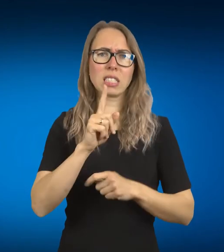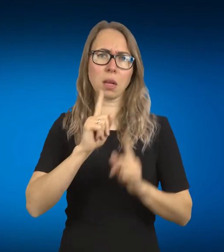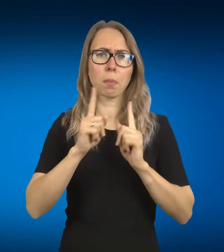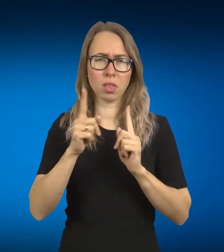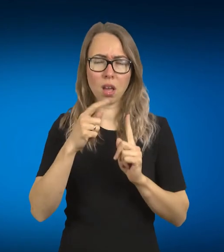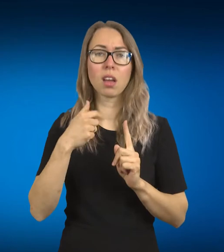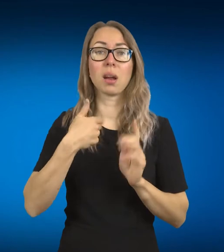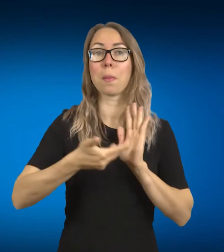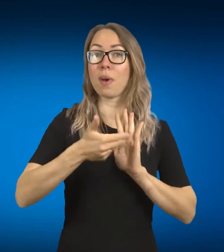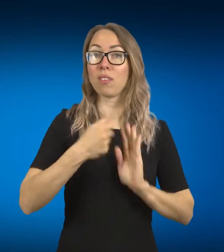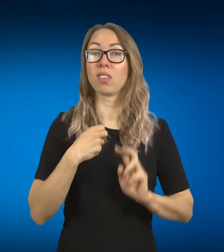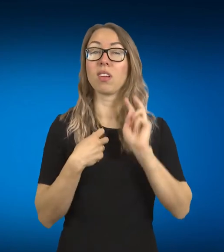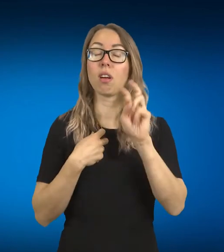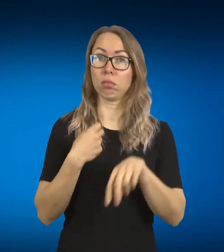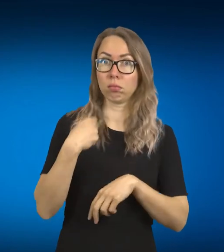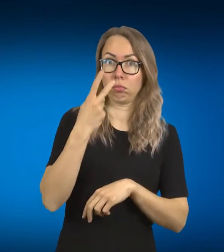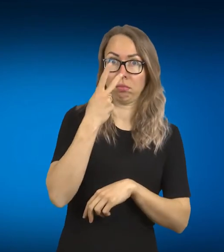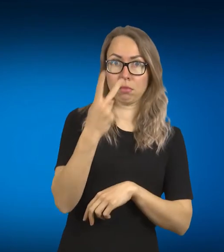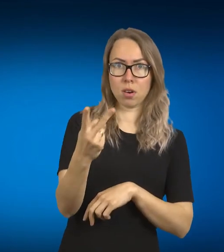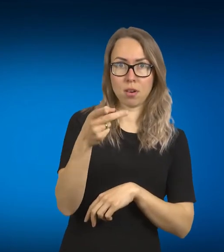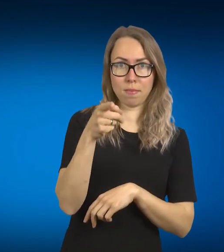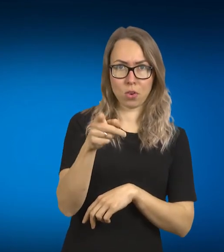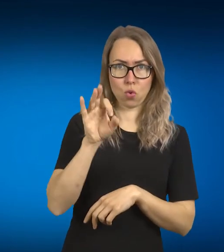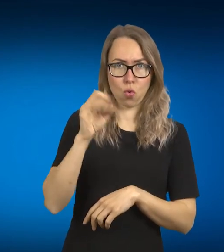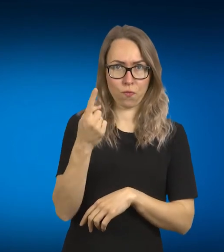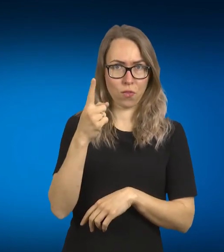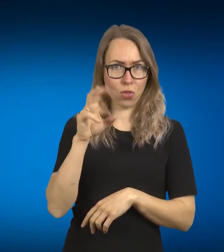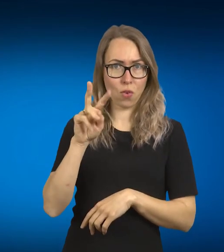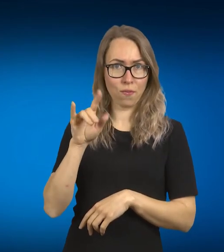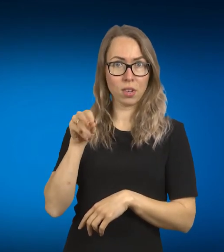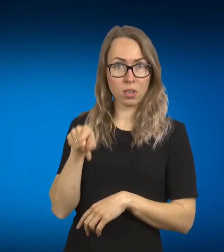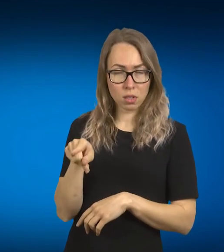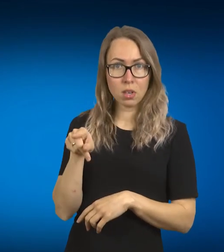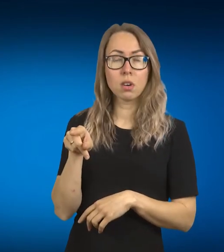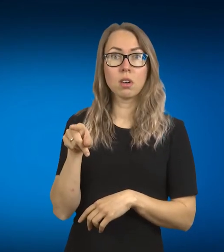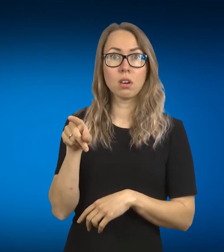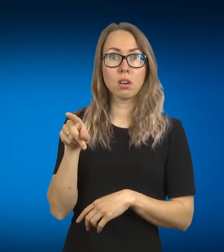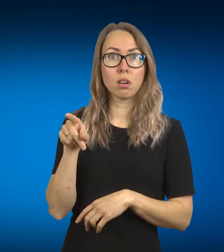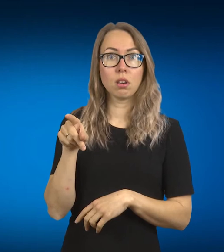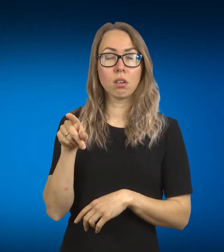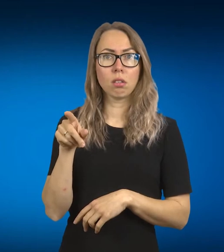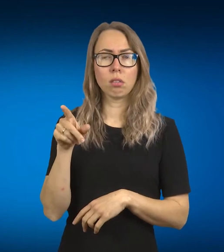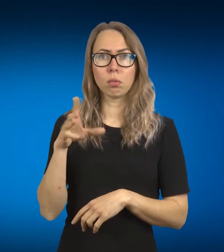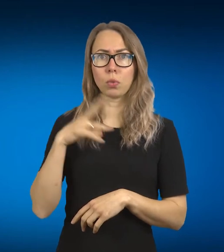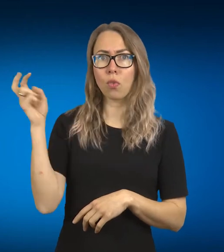buvau pakviesta moderuoti ir tu buvai atėjusi paklausyti ir